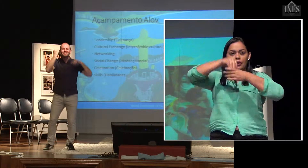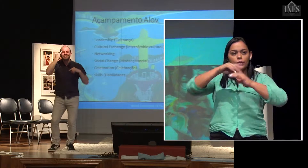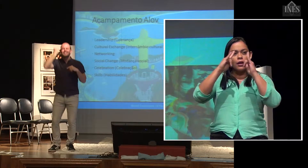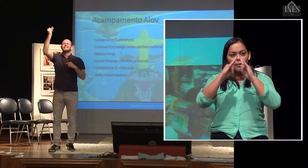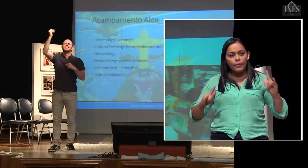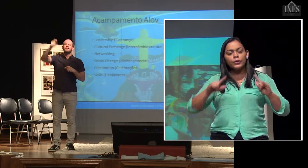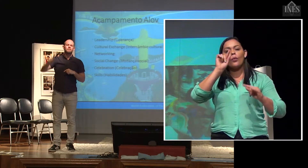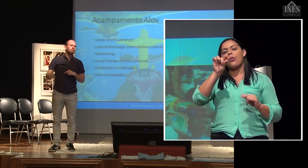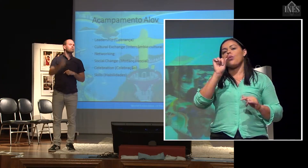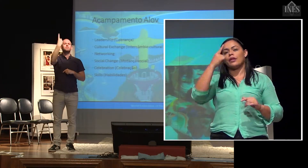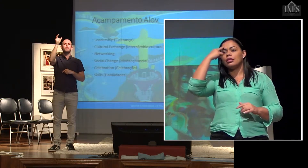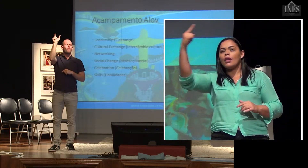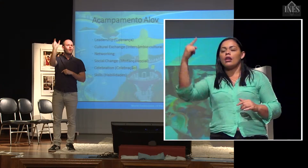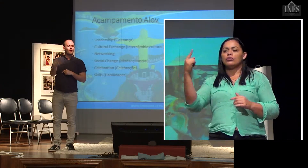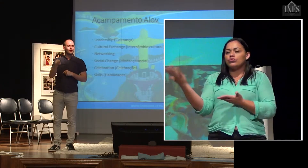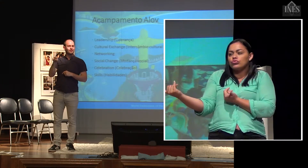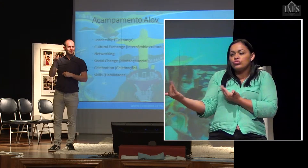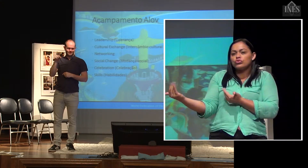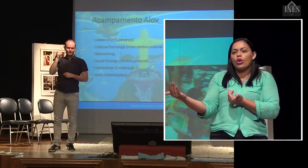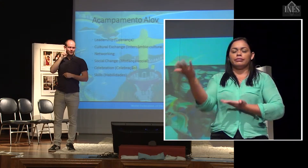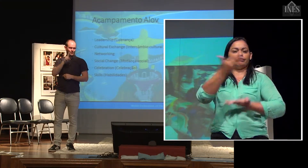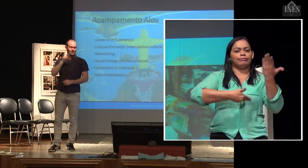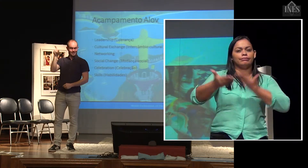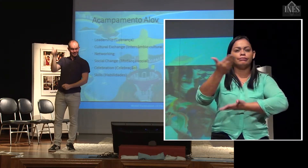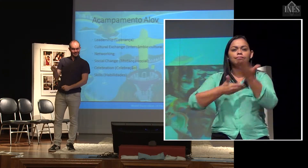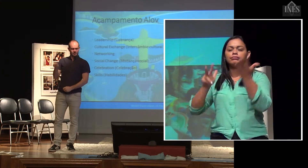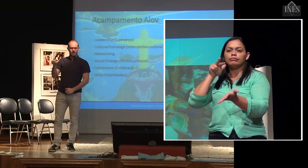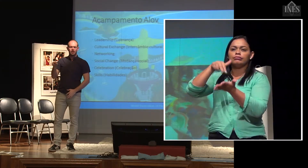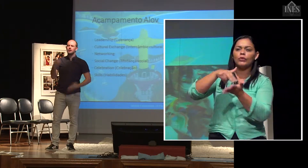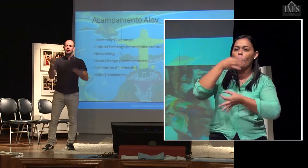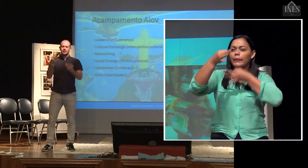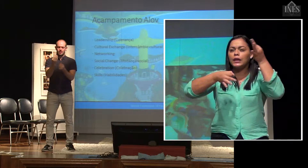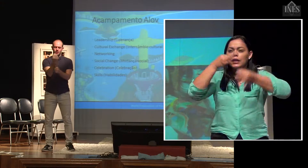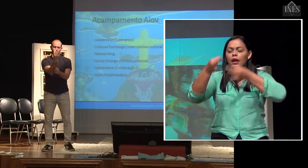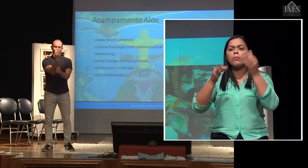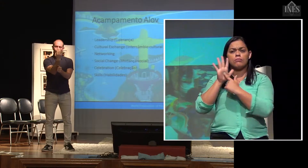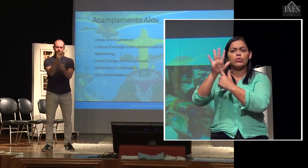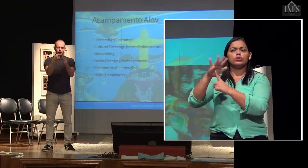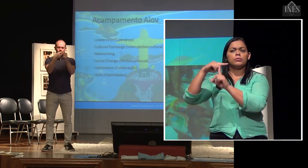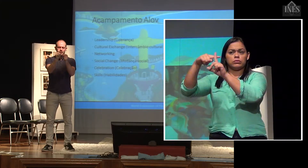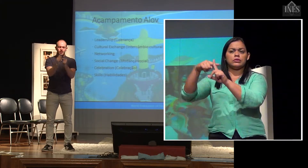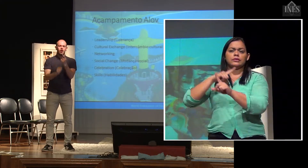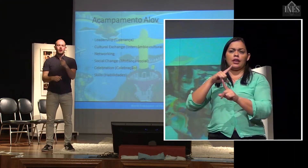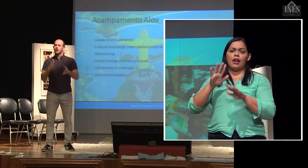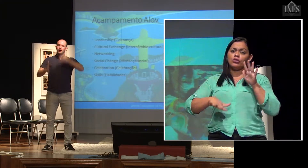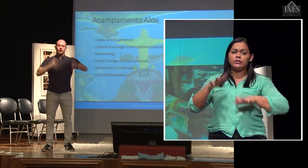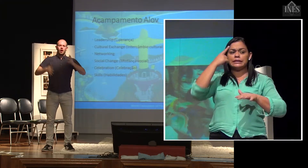ideia de botar as pessoas no holofote a partir do que elas têm de qualidade. Às vezes, uma ideia simples que elas têm pode ser uma